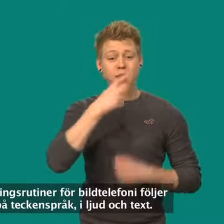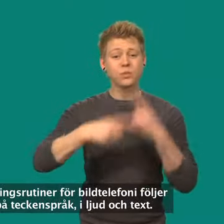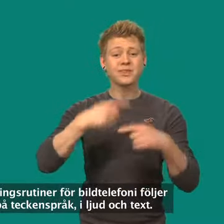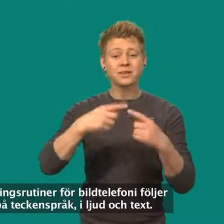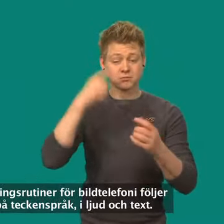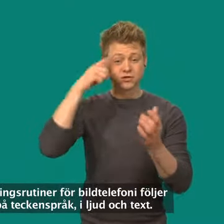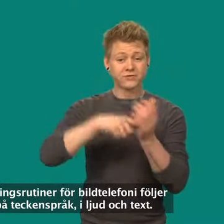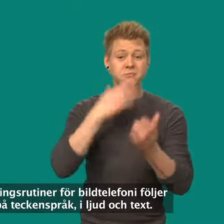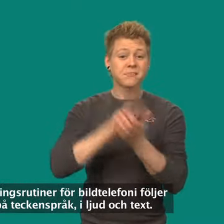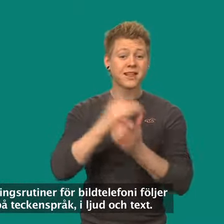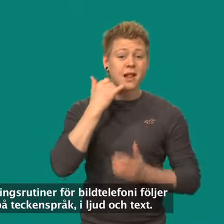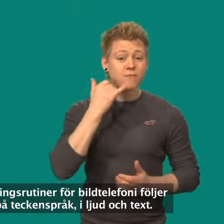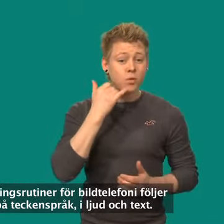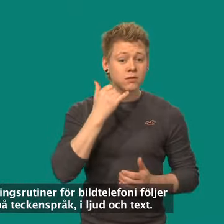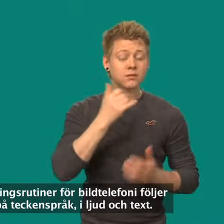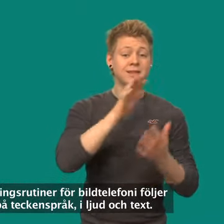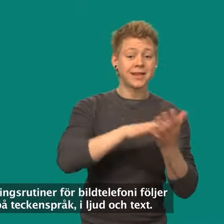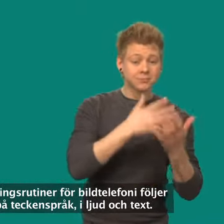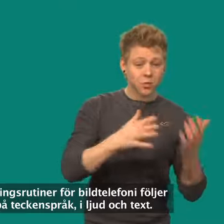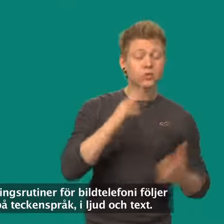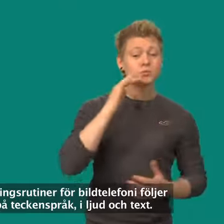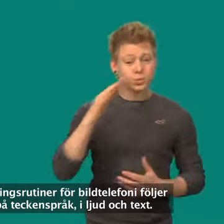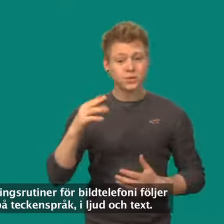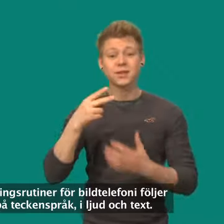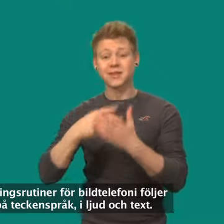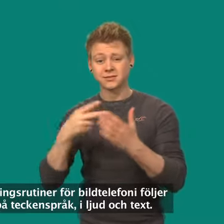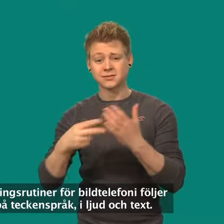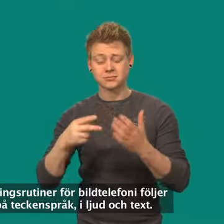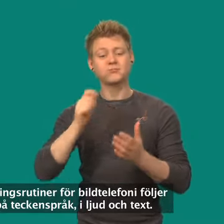Felsökningsrutiner för bildtelefoni följer här på teckenspråk i ljud och text.